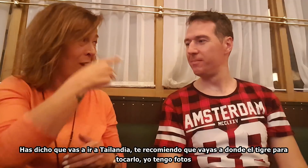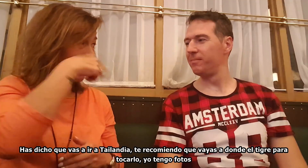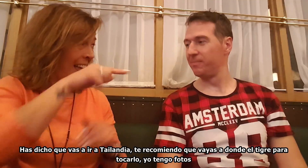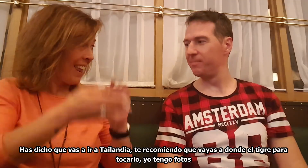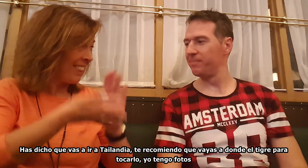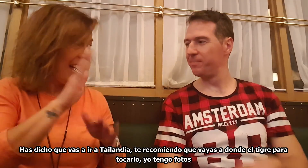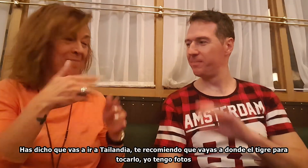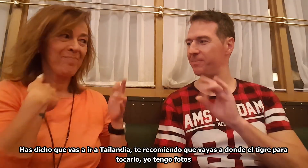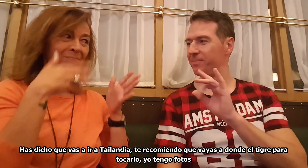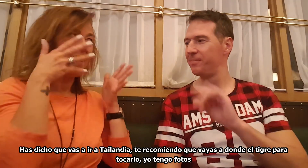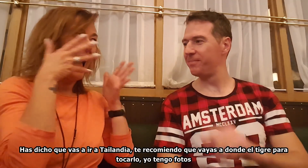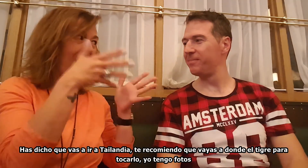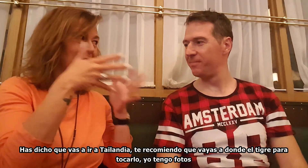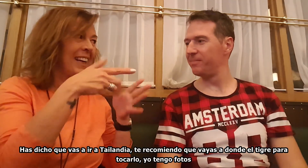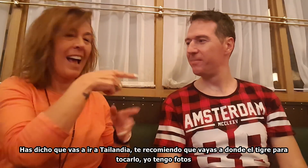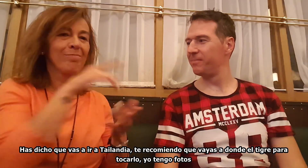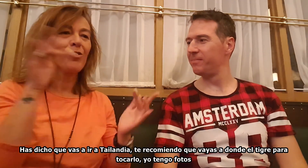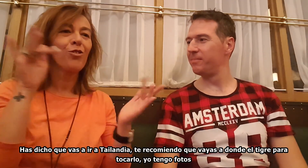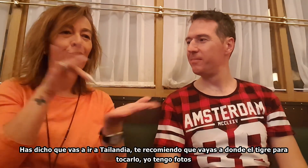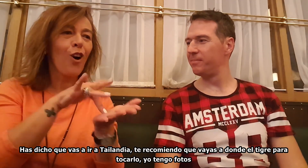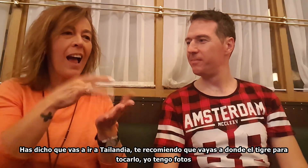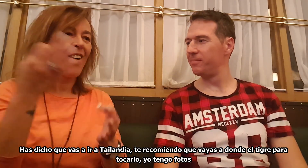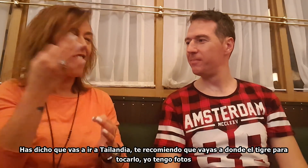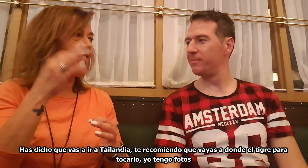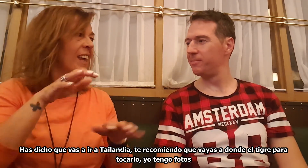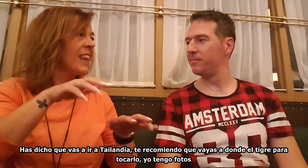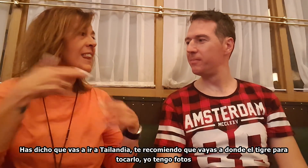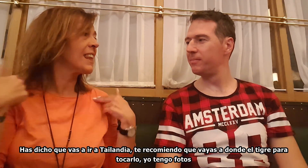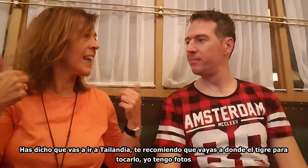Te recomiendo que vayas a donde el tigre para tocarlo.